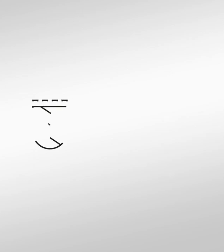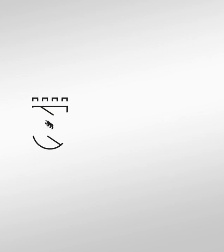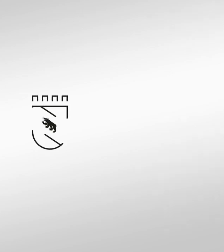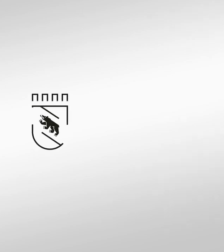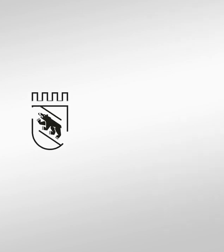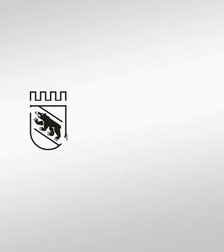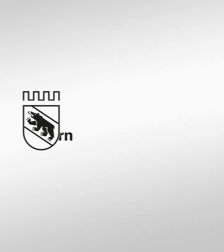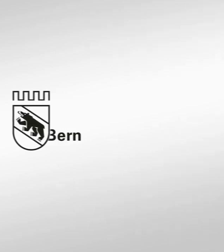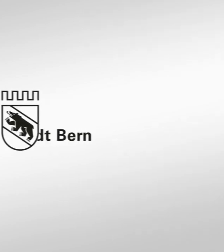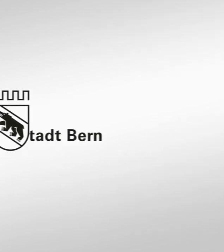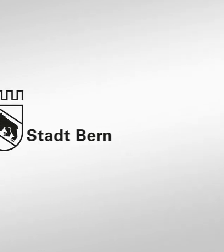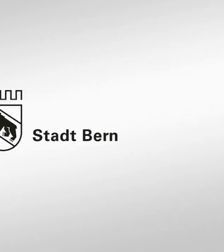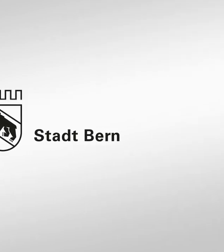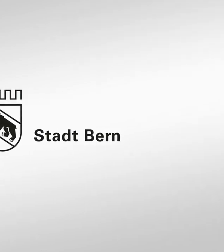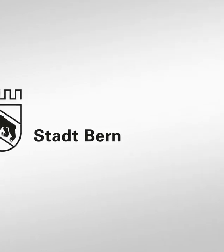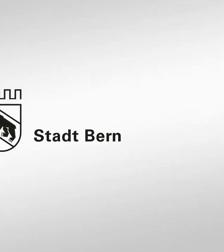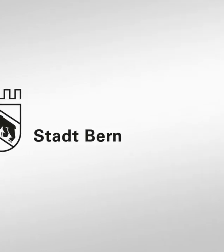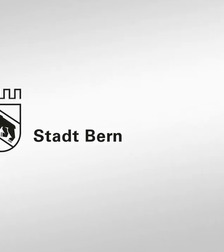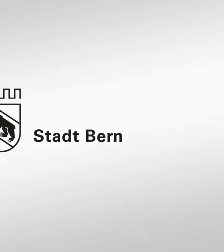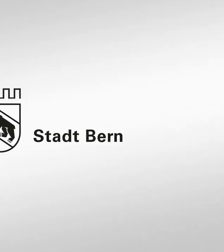Dies ist ein Informationsvideo der Stadt Bern.